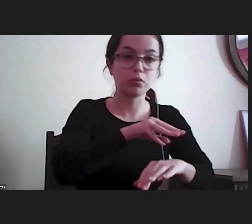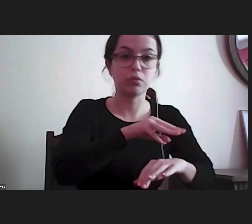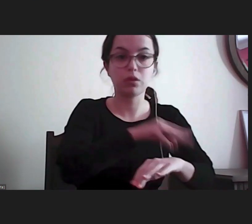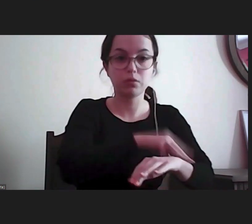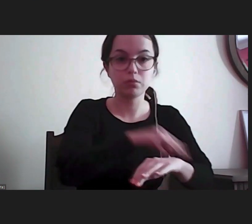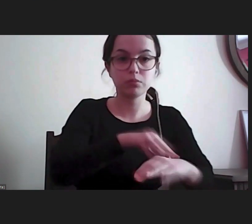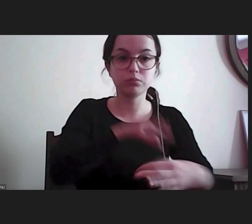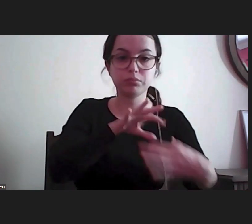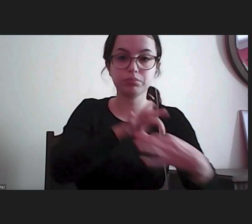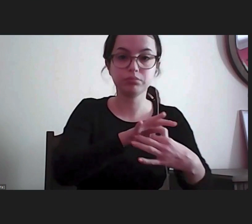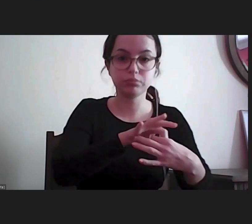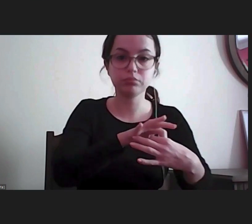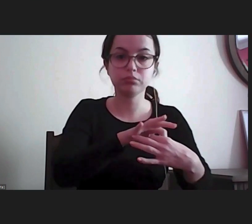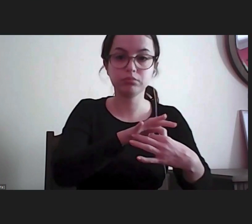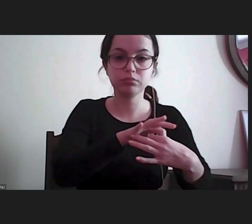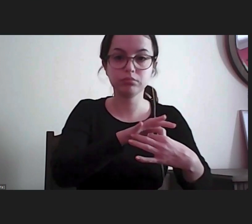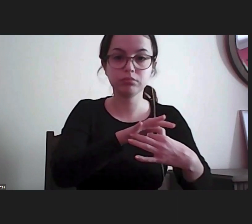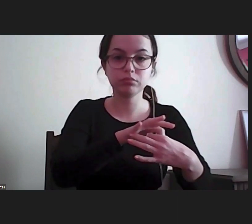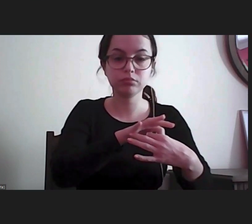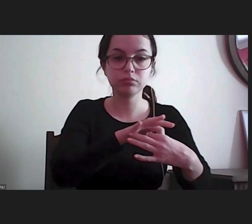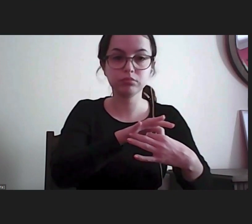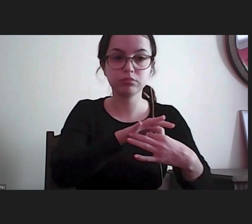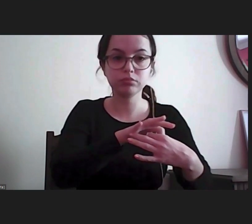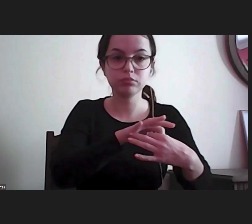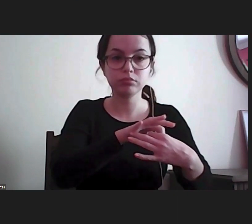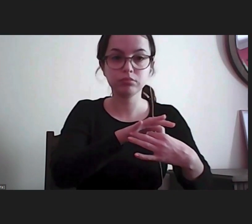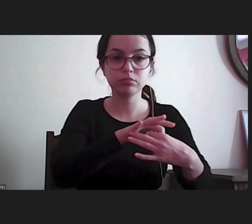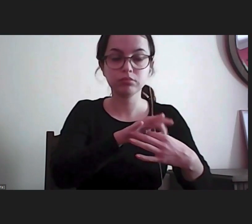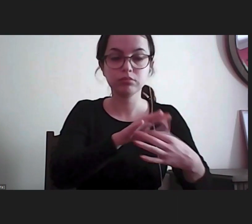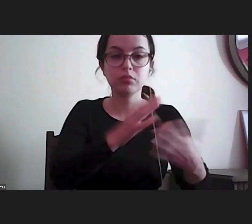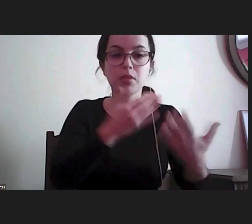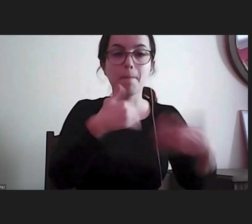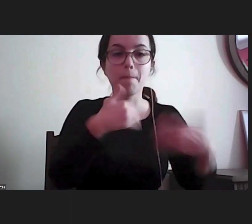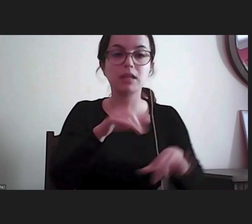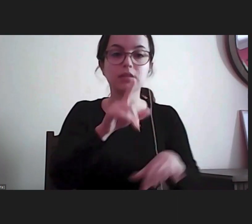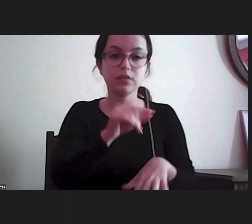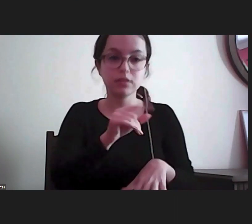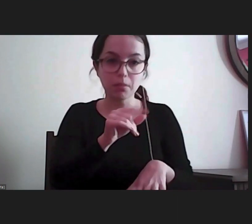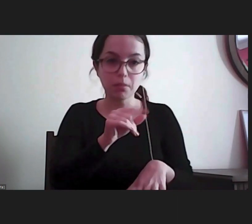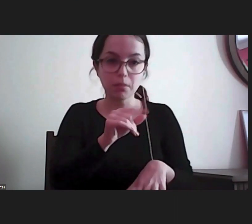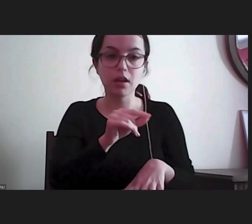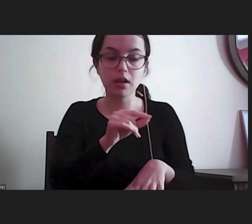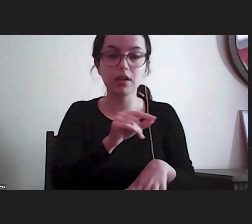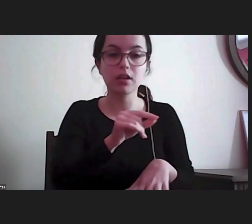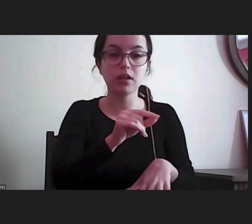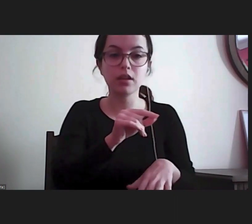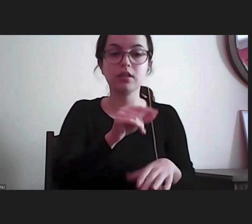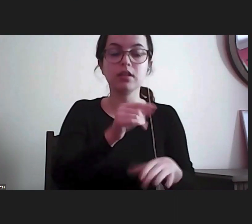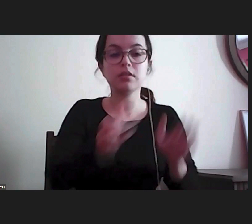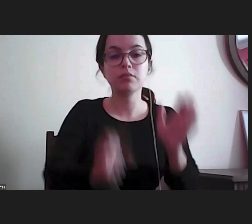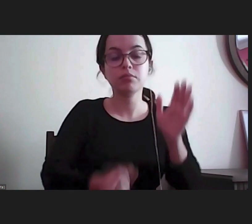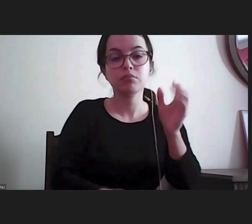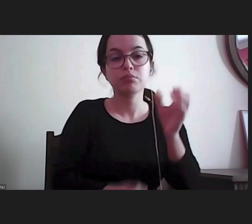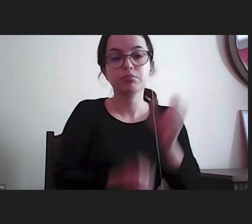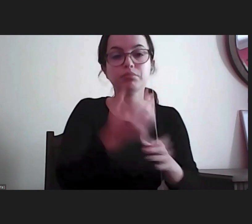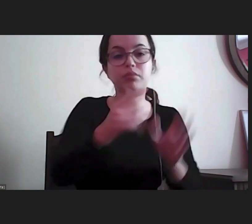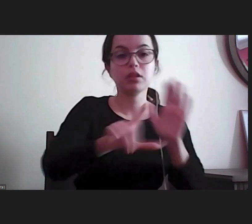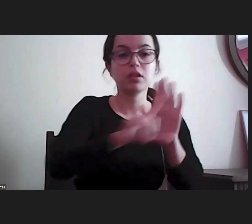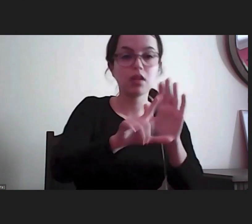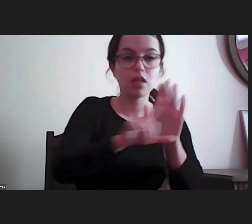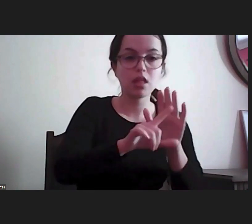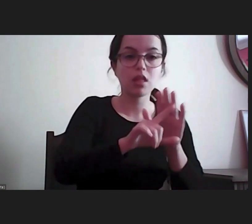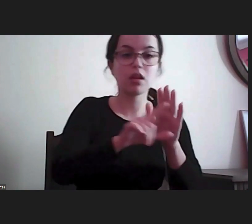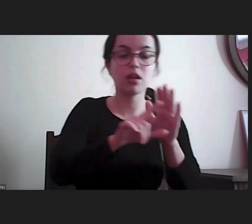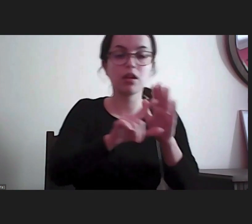administração, e, em certa medida, ao poder legislativo, à criação de leis, à interpretação das leis,